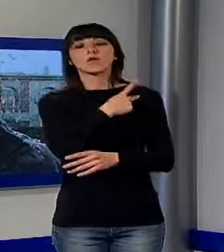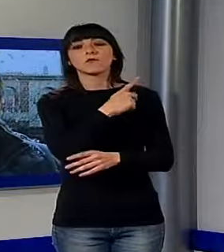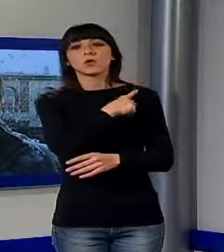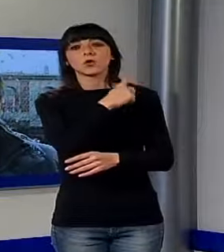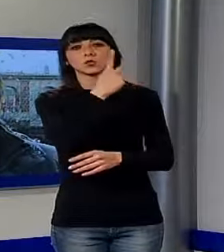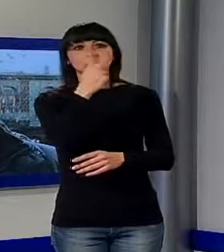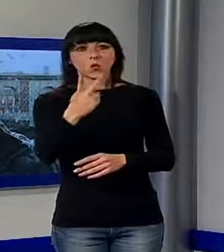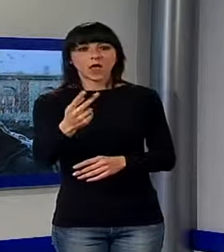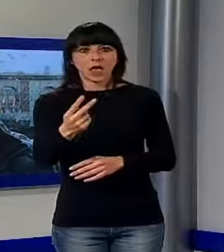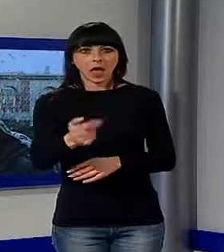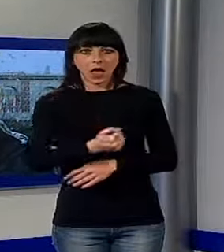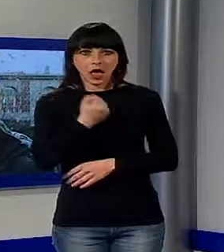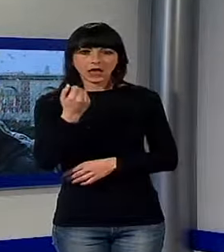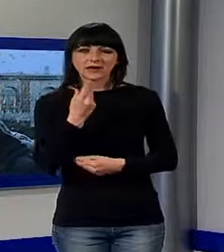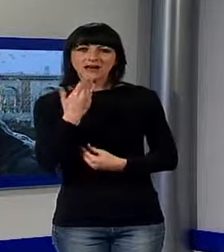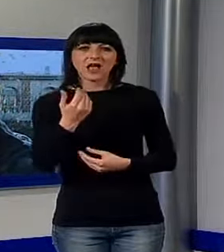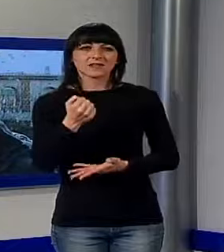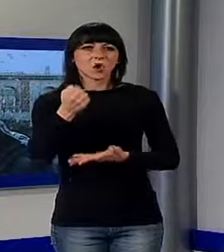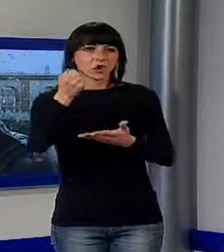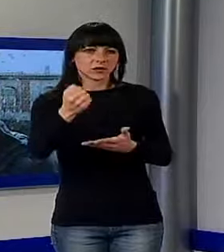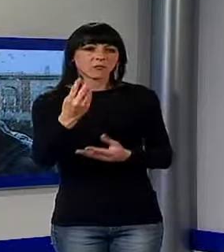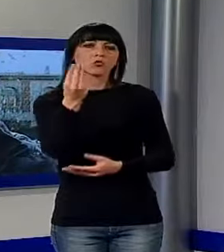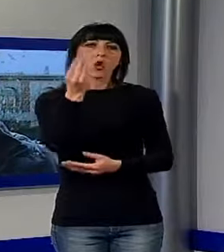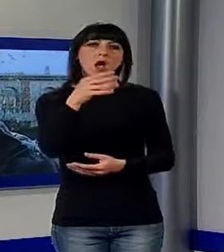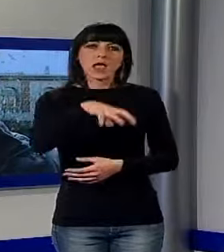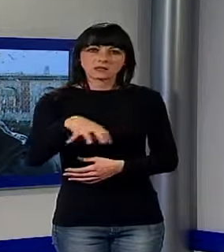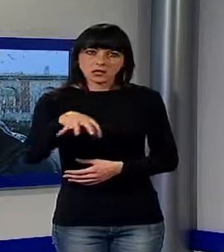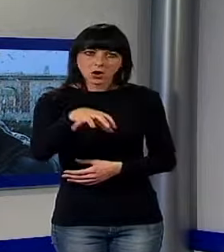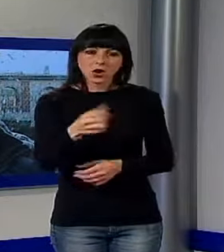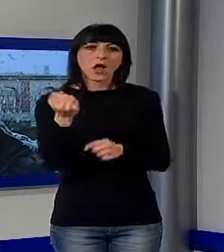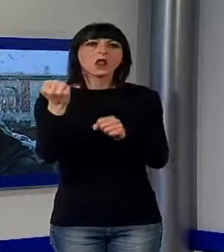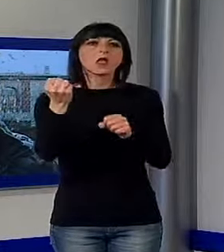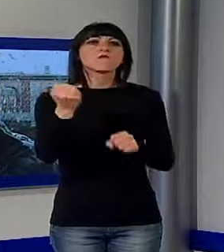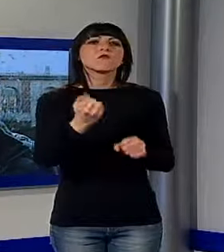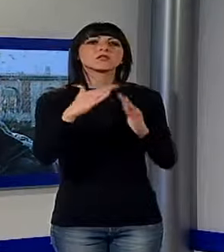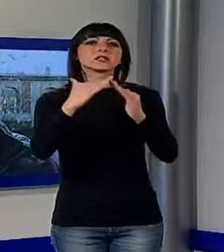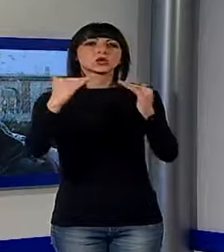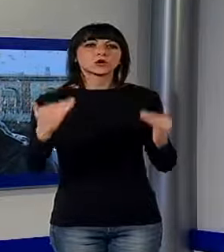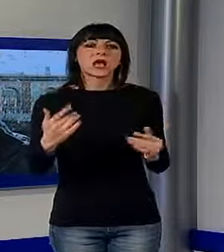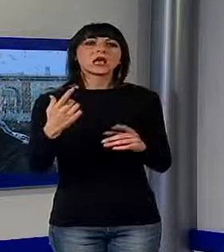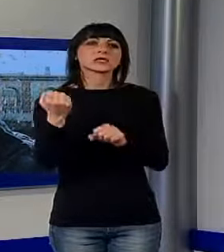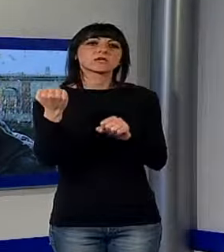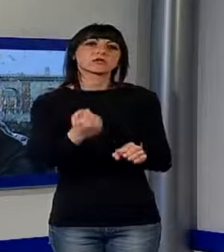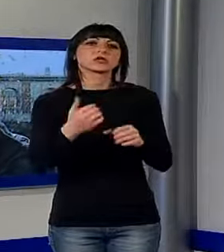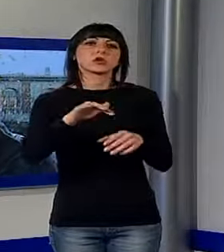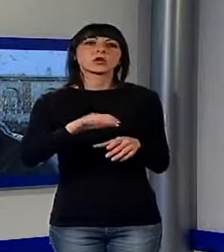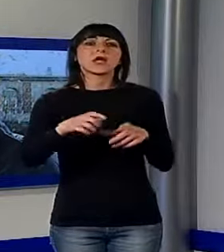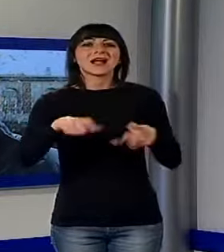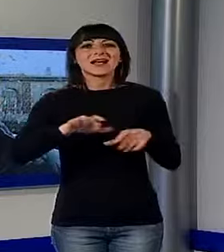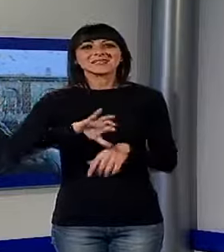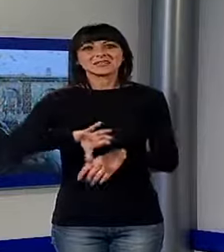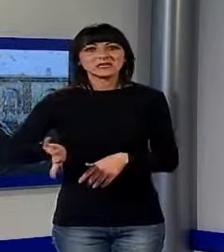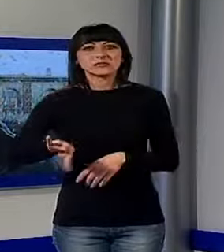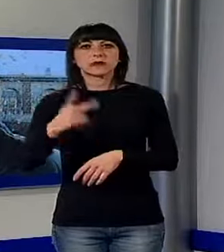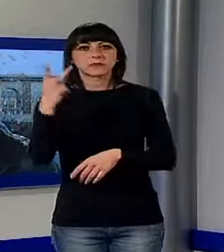grazie al contributo di tutti gli enti locali che fanno parte della fondazione Casa, la fondazione Casa di Risparmio, in questo caso in